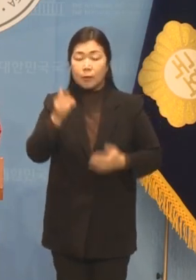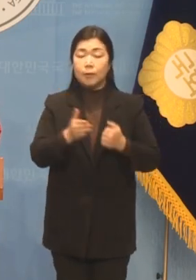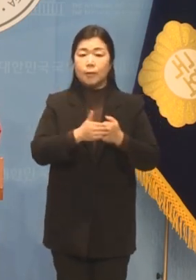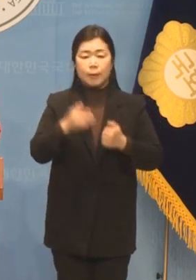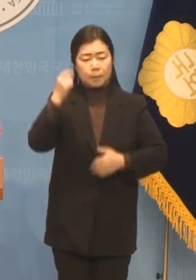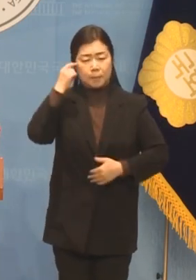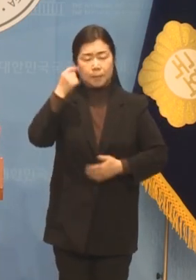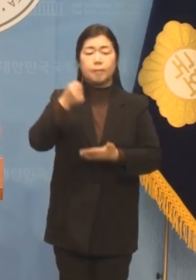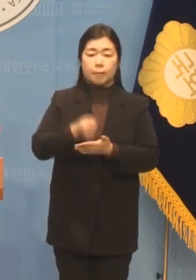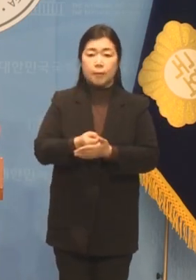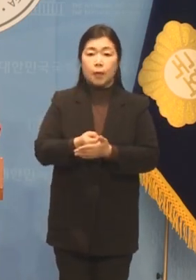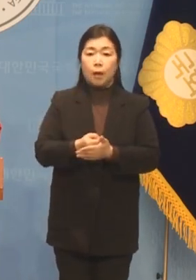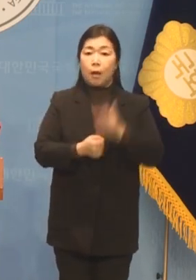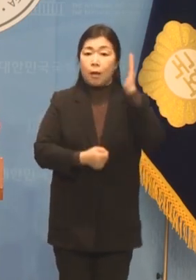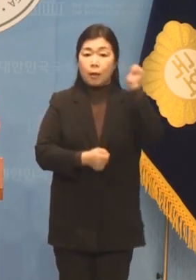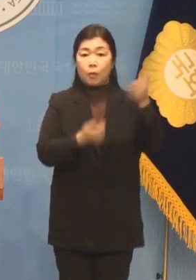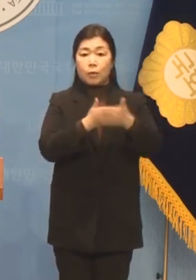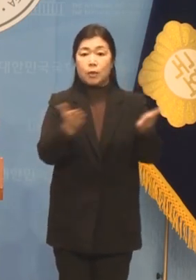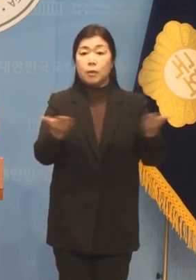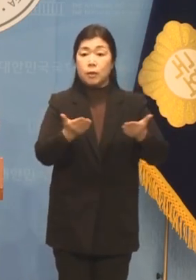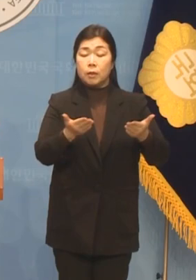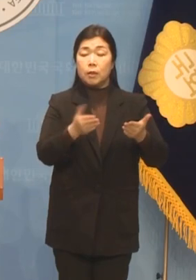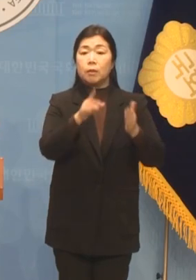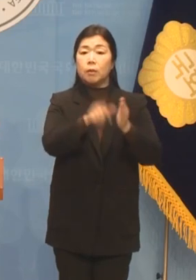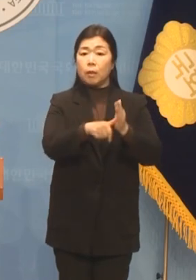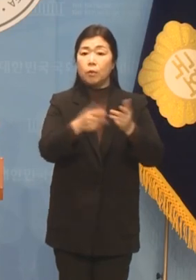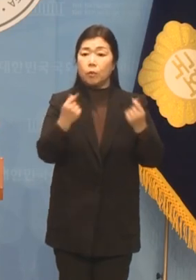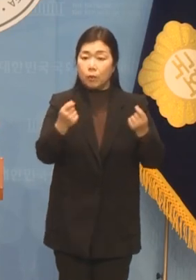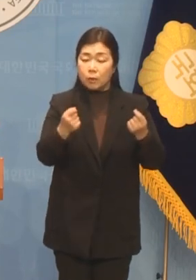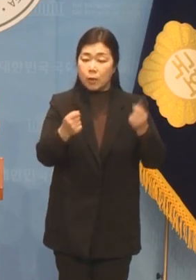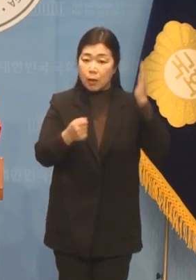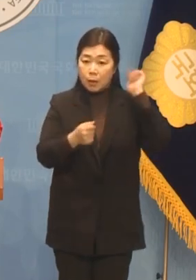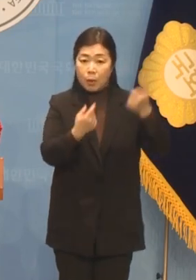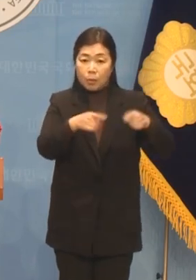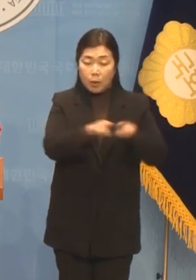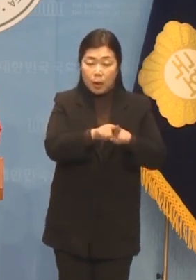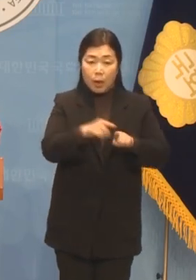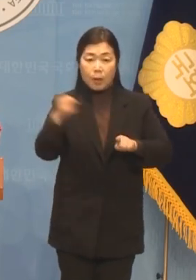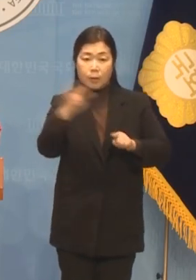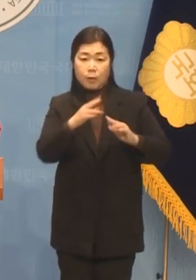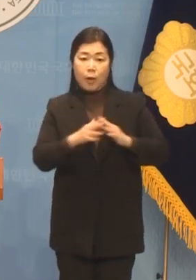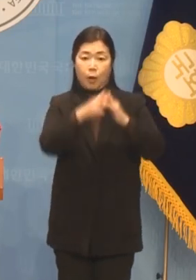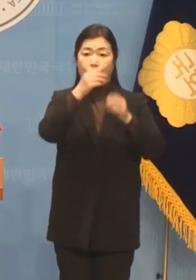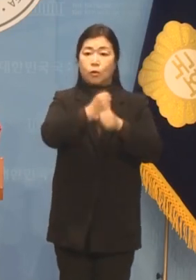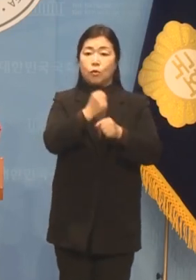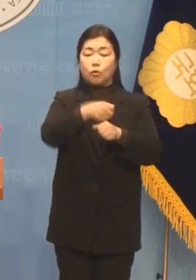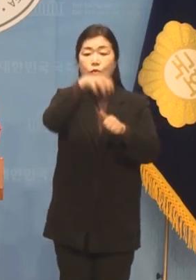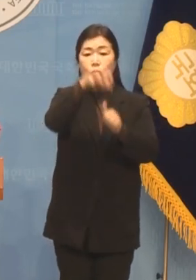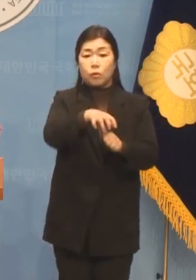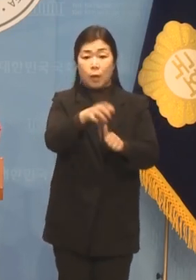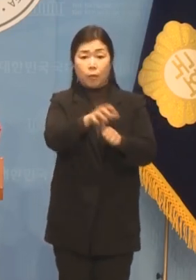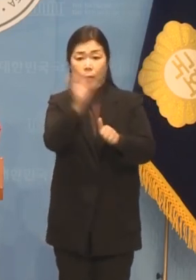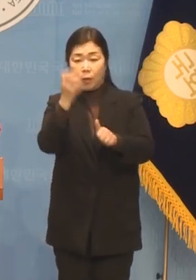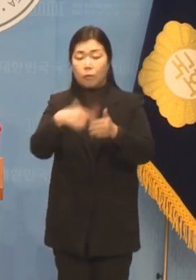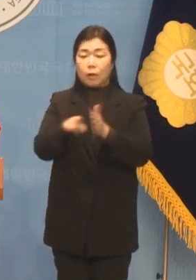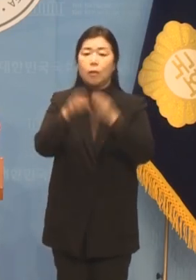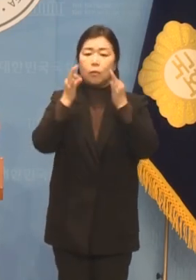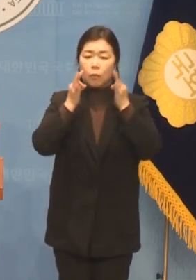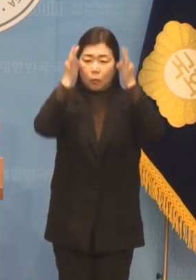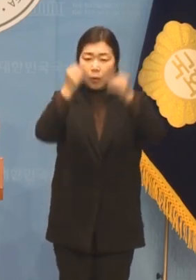제가 대통령실에 근무할 때에도 대통령과 함께 재건축 규제 완화를 위해서 최선의 노력을 다했습니다